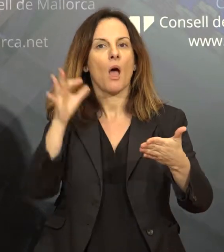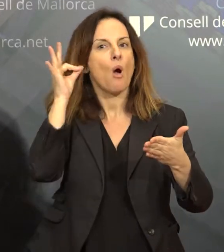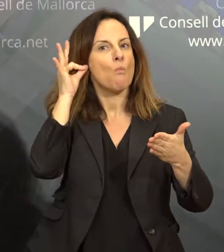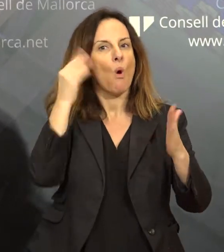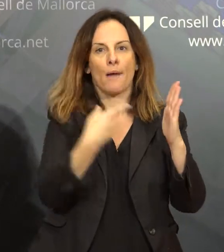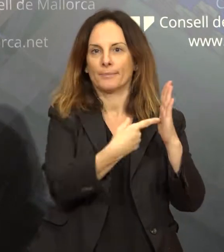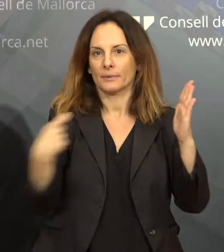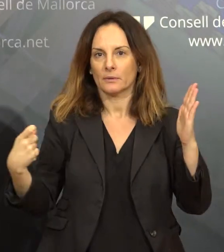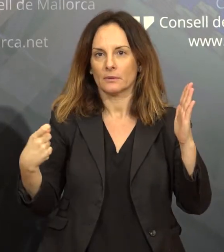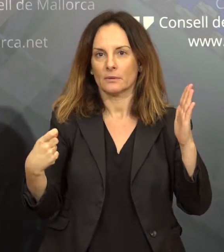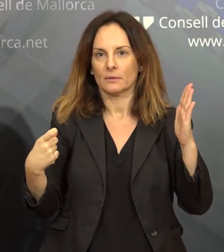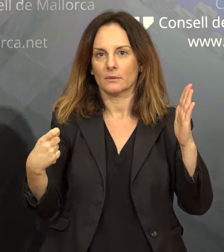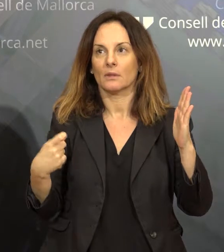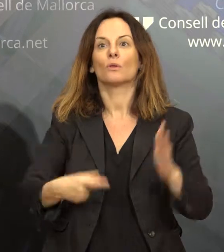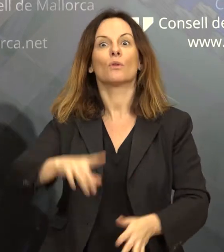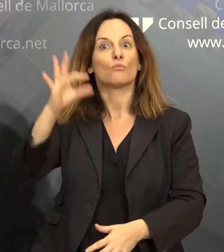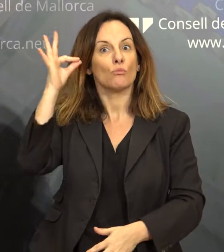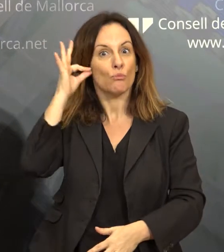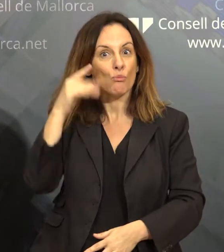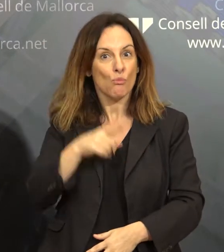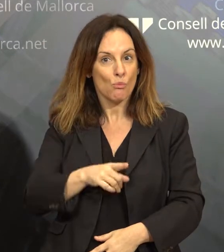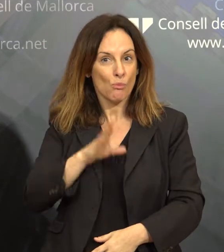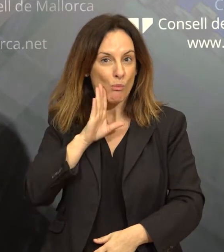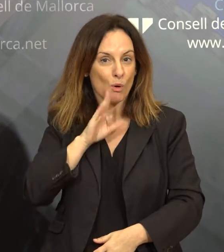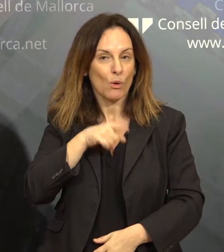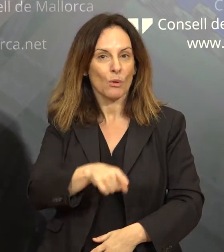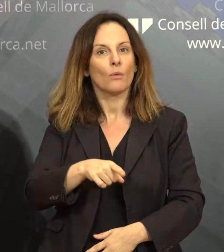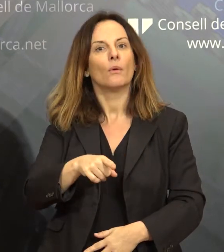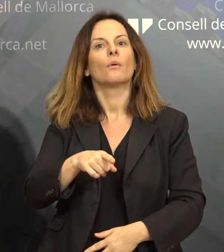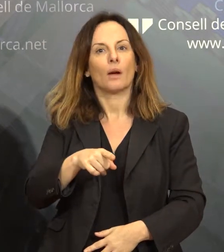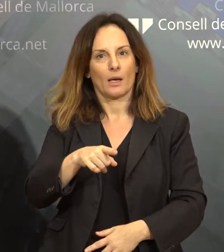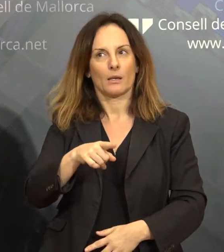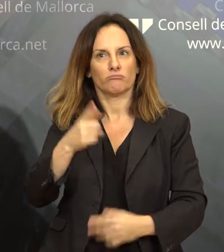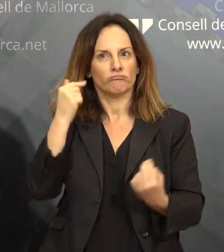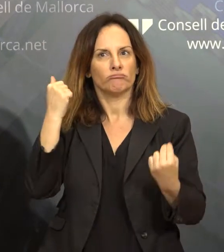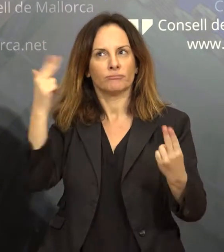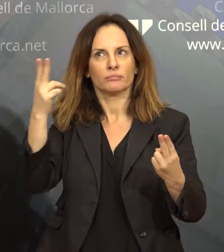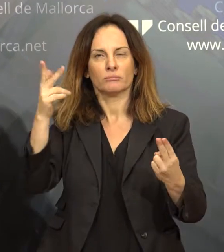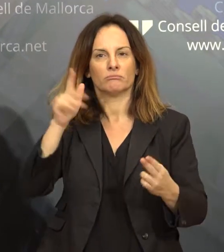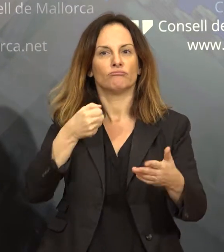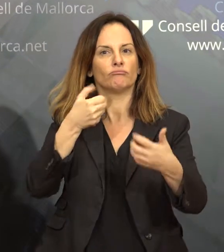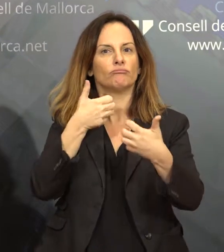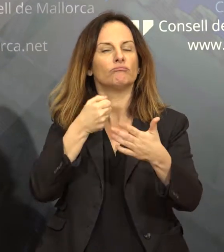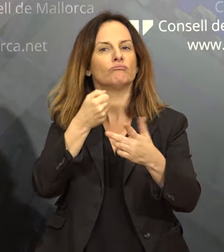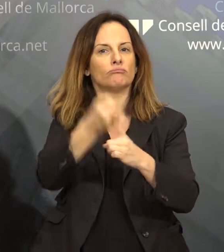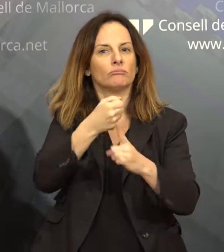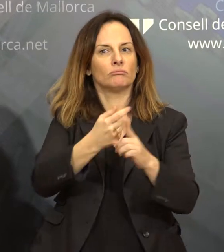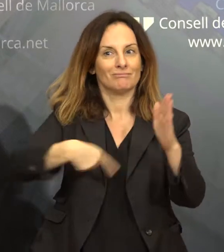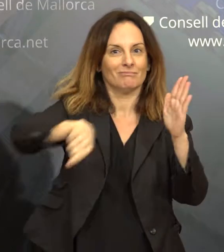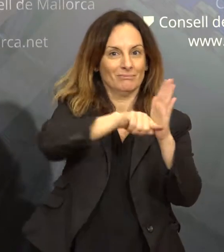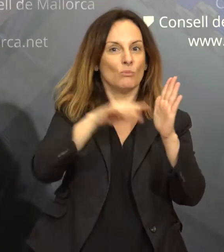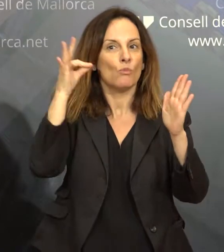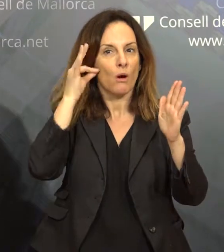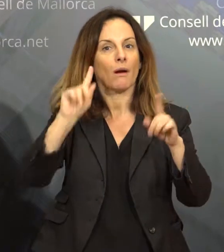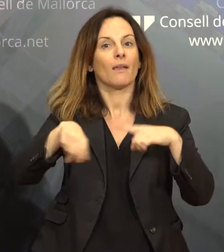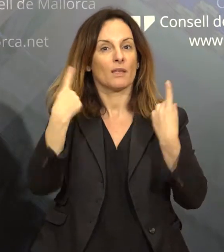declaració i per seu activisme foi passada per la guillotina, por cierto. Després tenim la